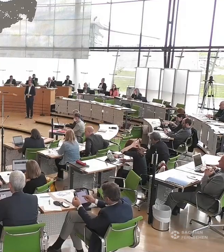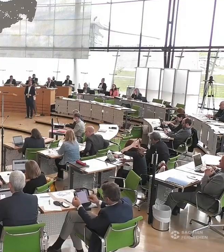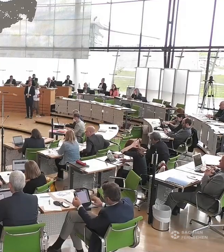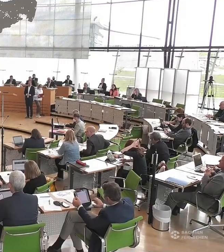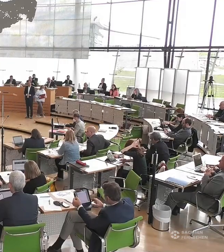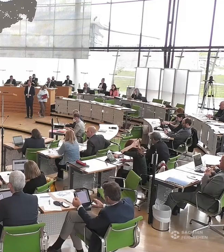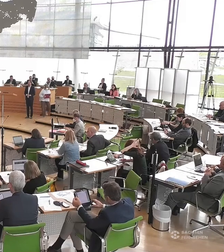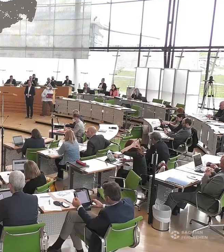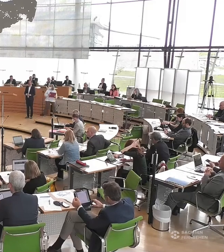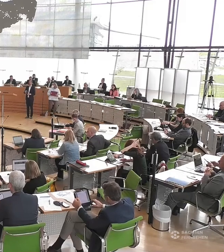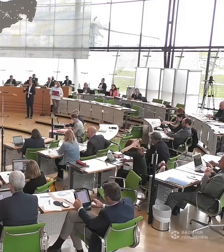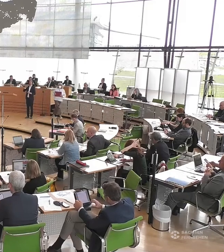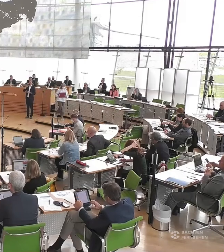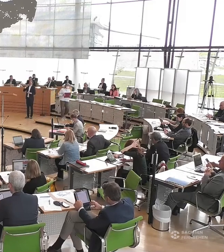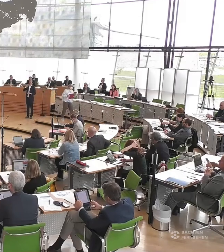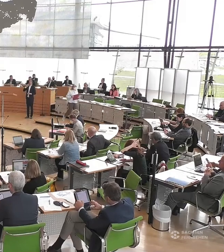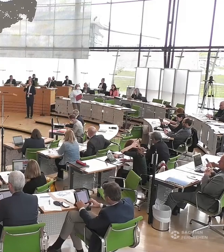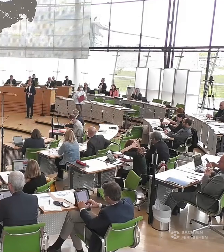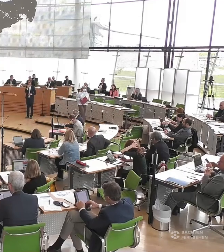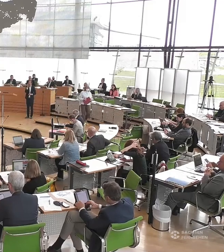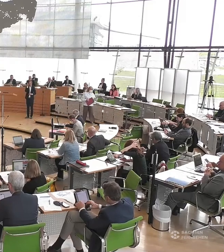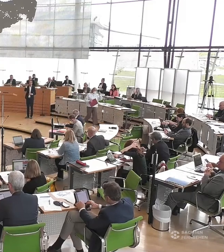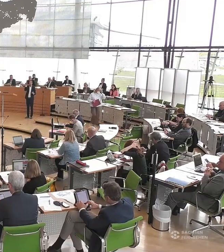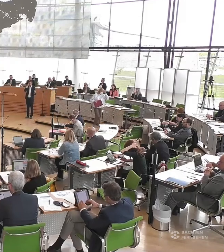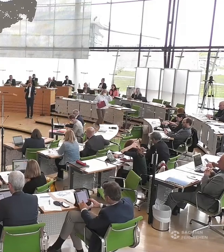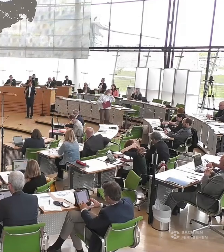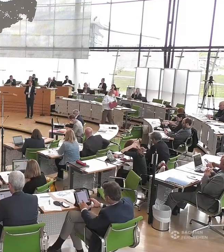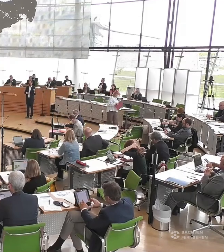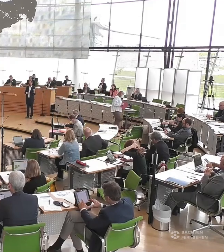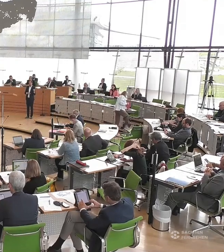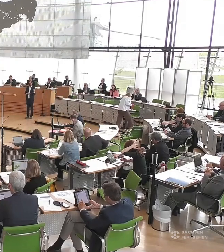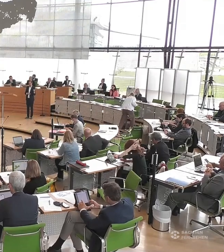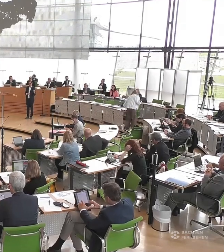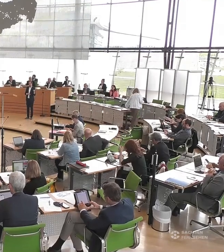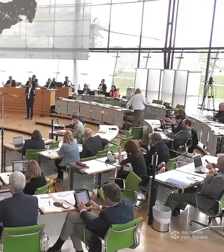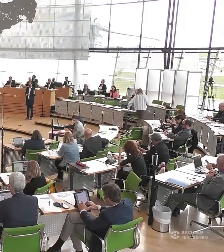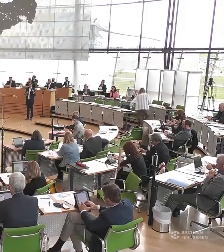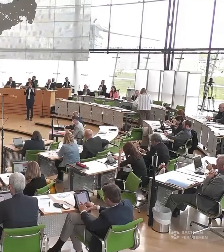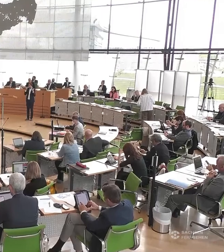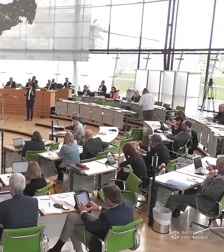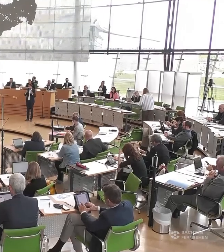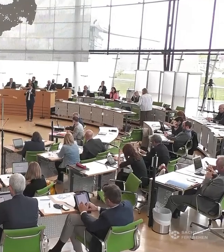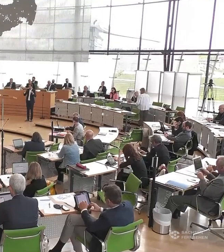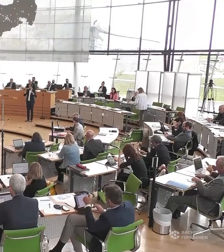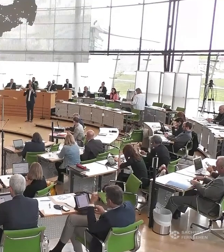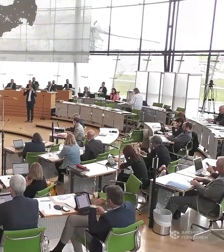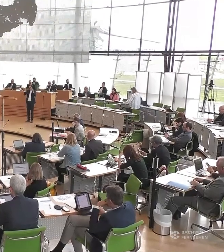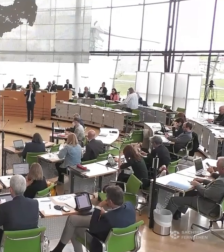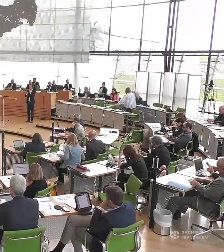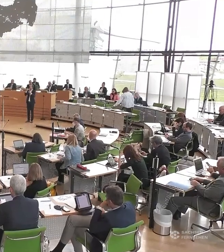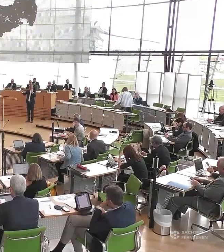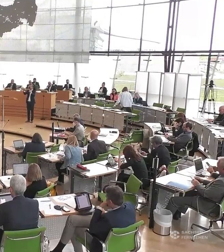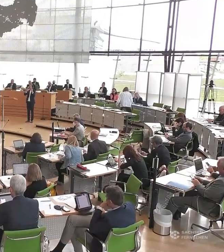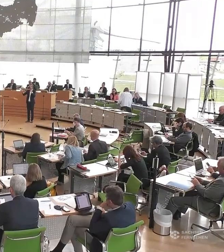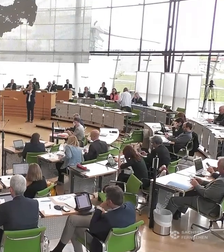Vielen Dank. Das war Frau Staatsministerin Petra Köpping. Wir sind jetzt mit der aktuellen Debatte zu